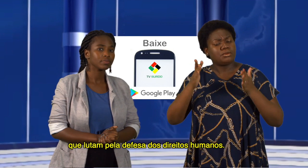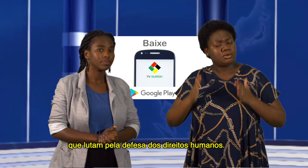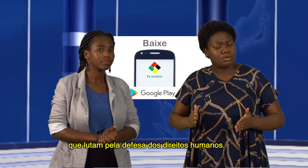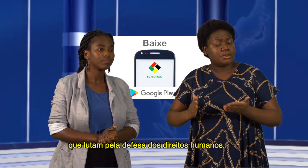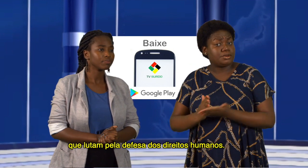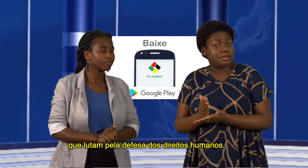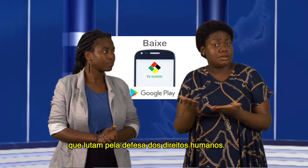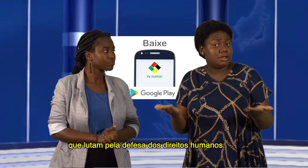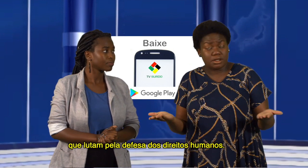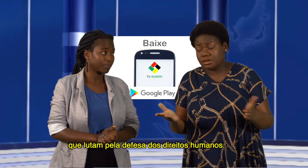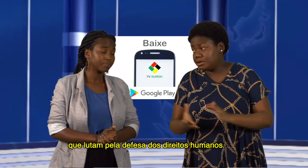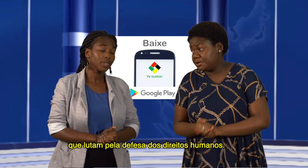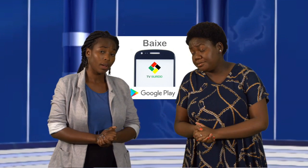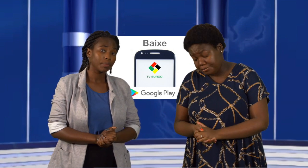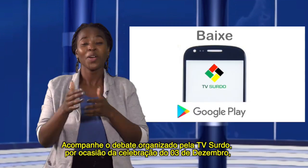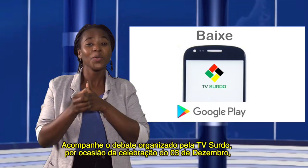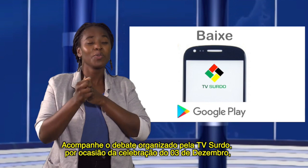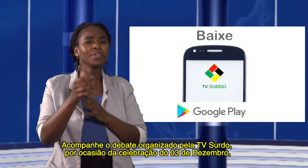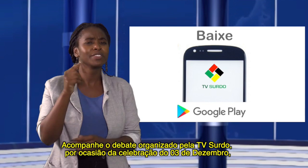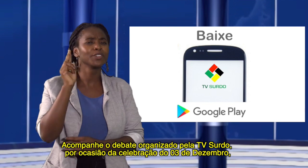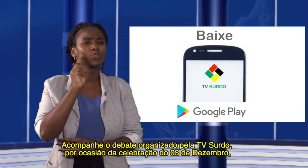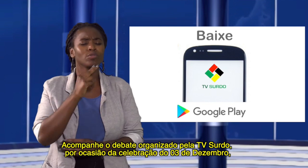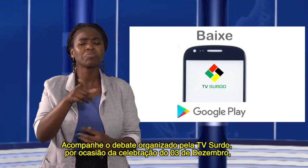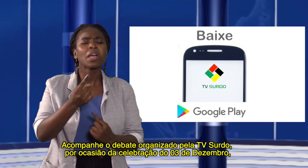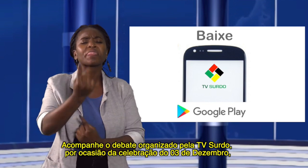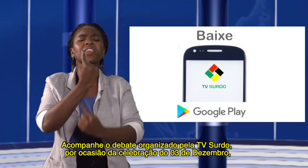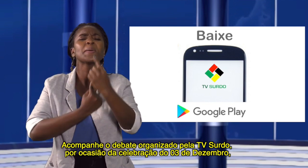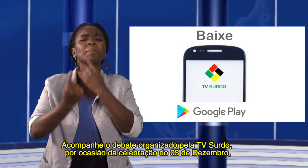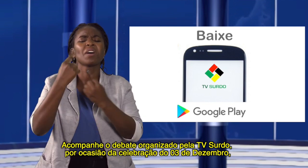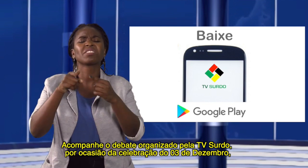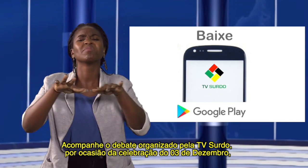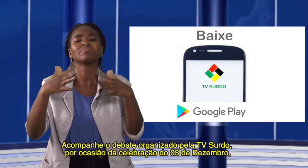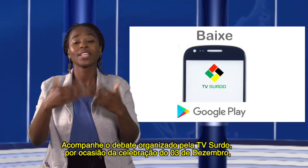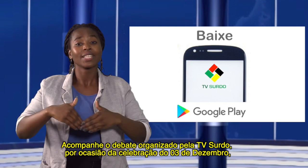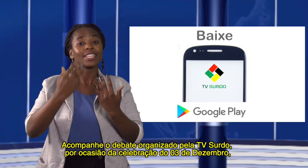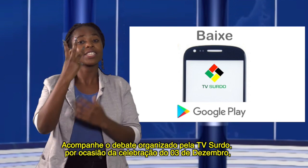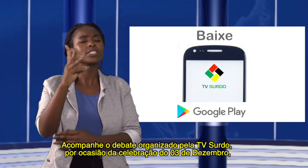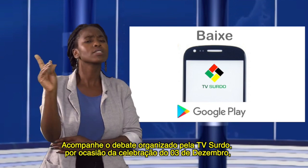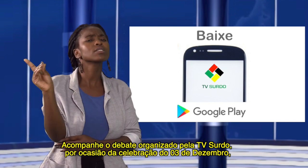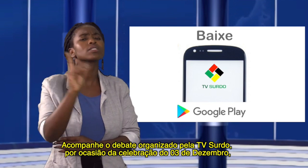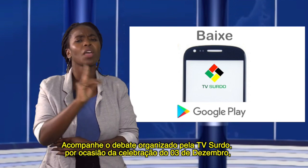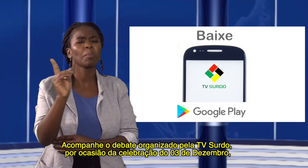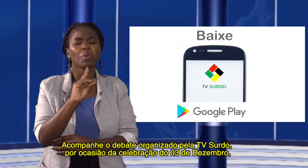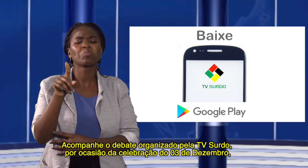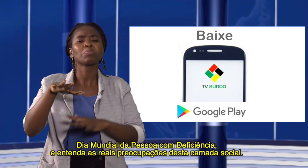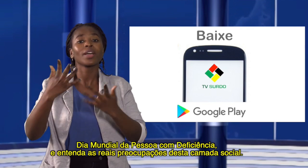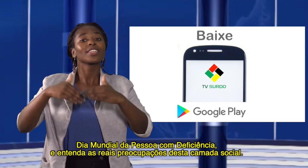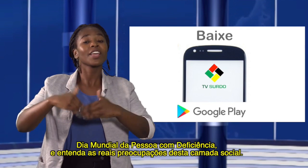defesa dos direitos humanos. Acompanhe o debate organizado pela TV Surdo por ocasião da celebração do dia 3 de dezembro,